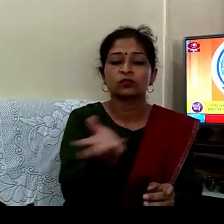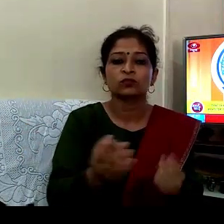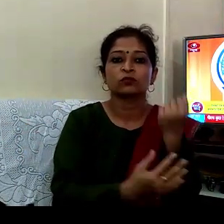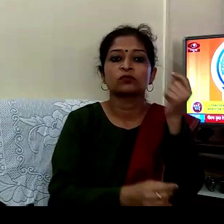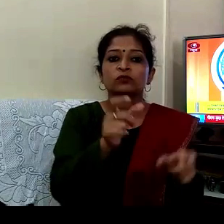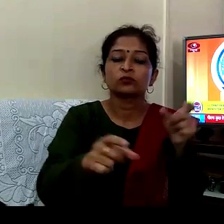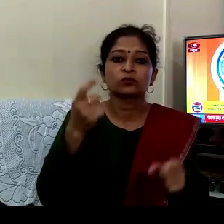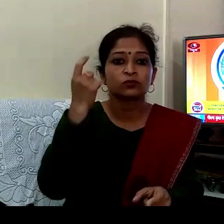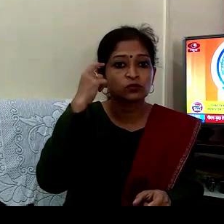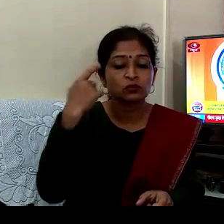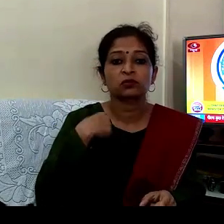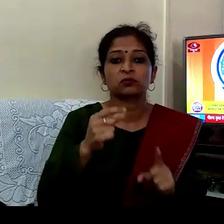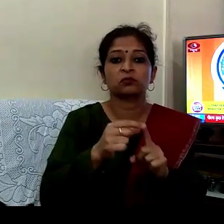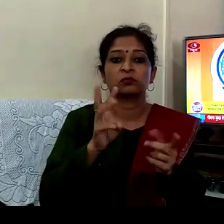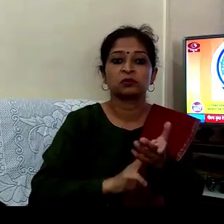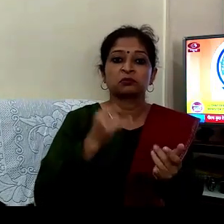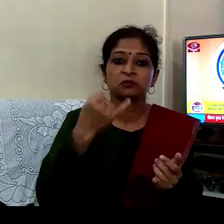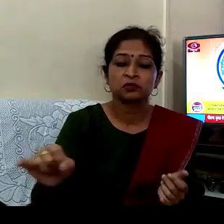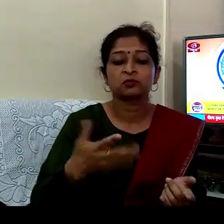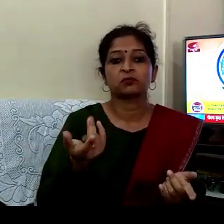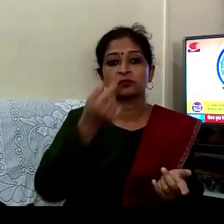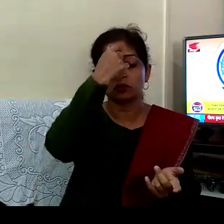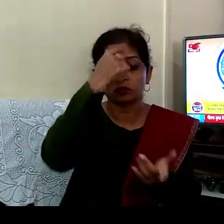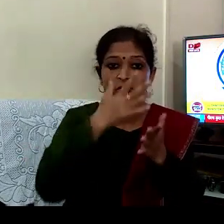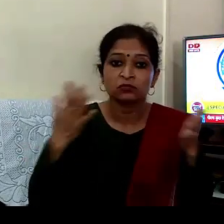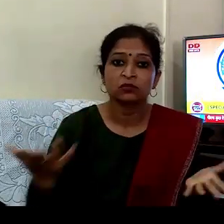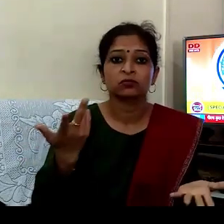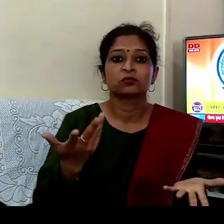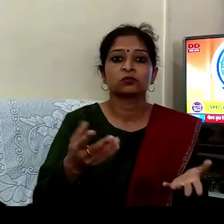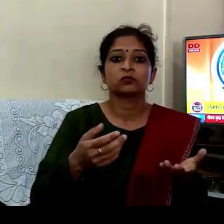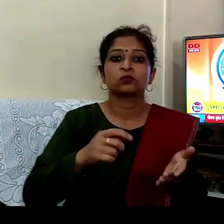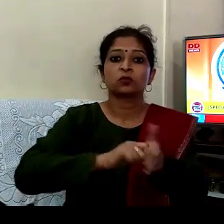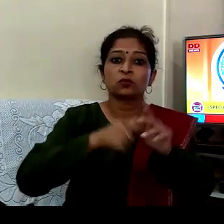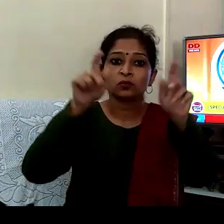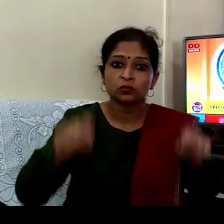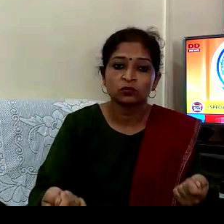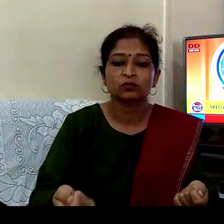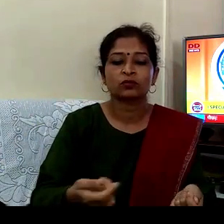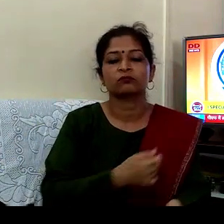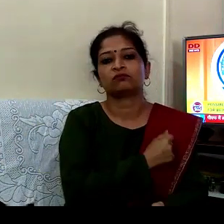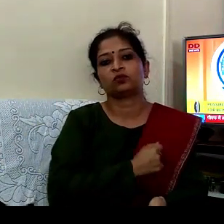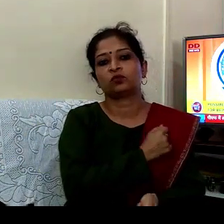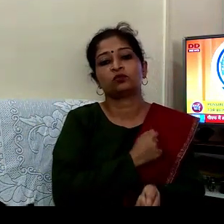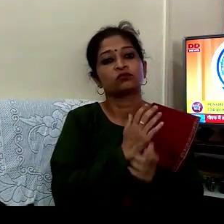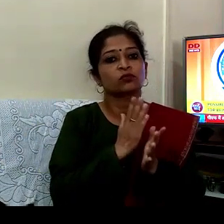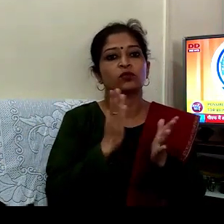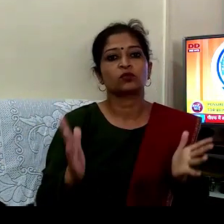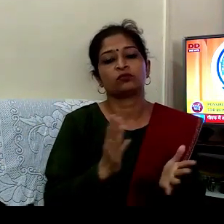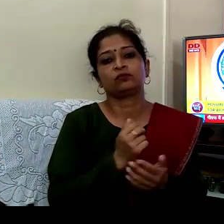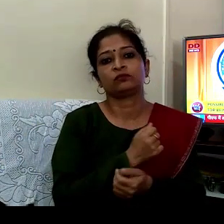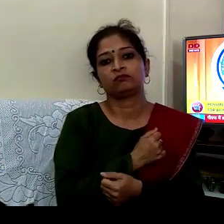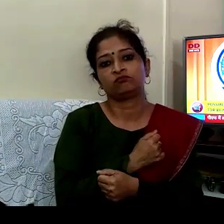کیسا پردھان منتری ہے ہمیں اس مصیبت میں ڈال دیا ان سے بھی میں بشیس روزے شما مانگتا ہوں ہو سکتا ہے